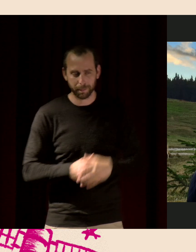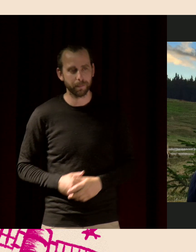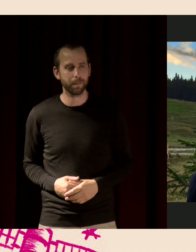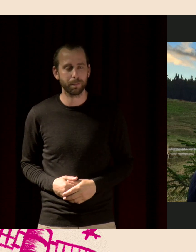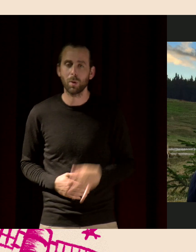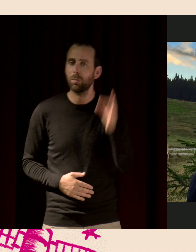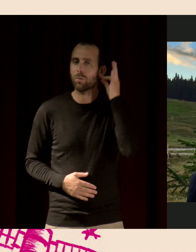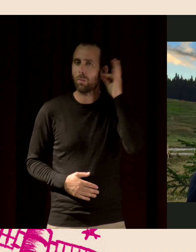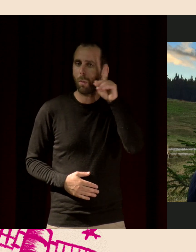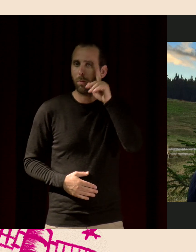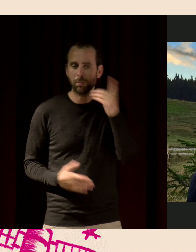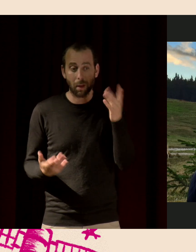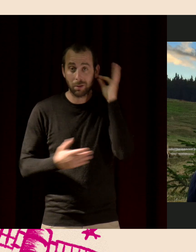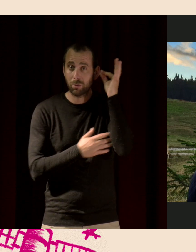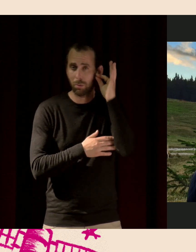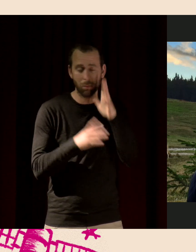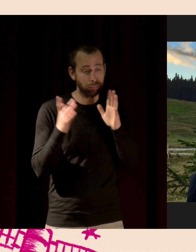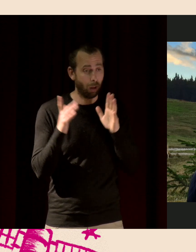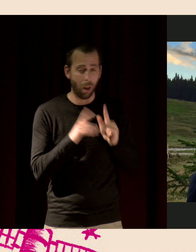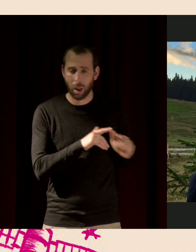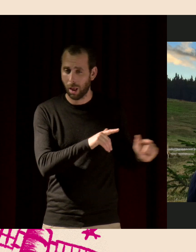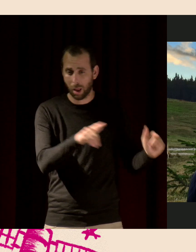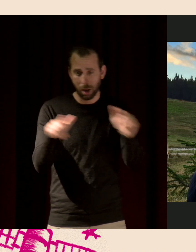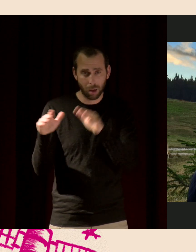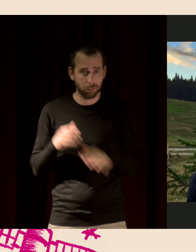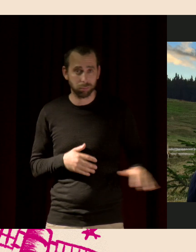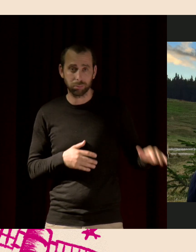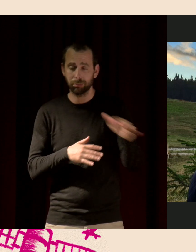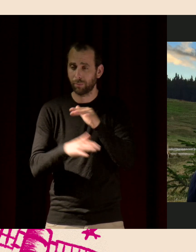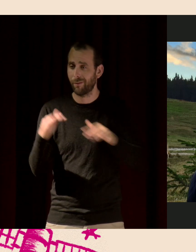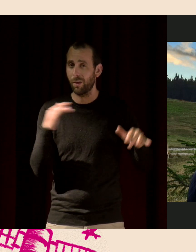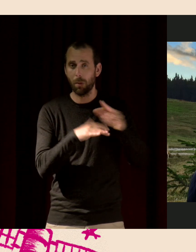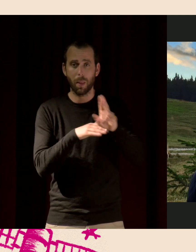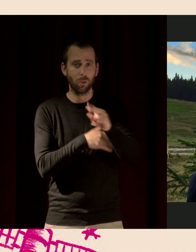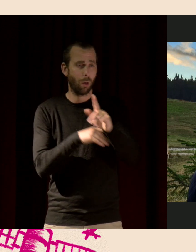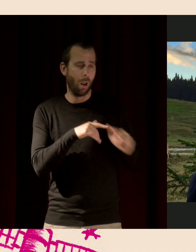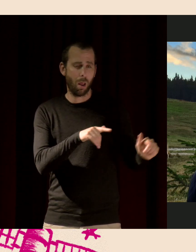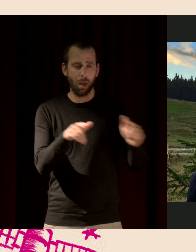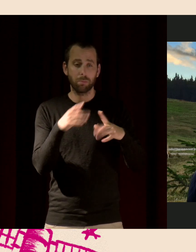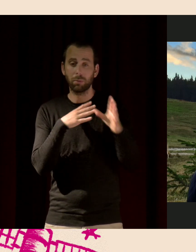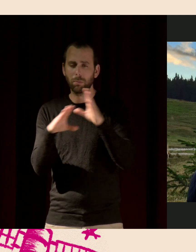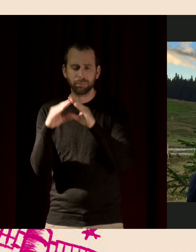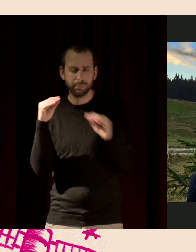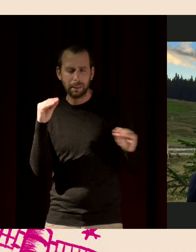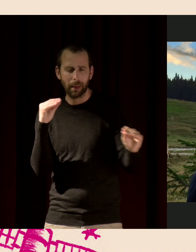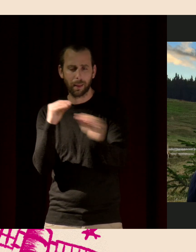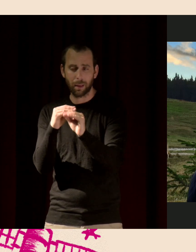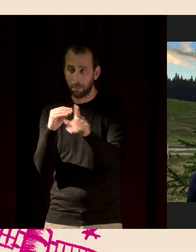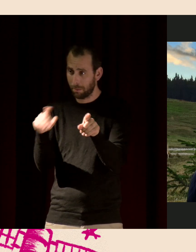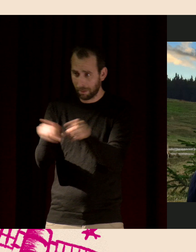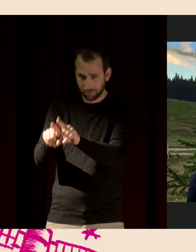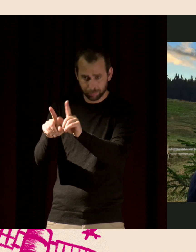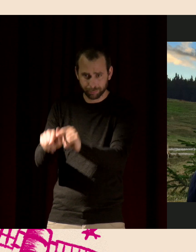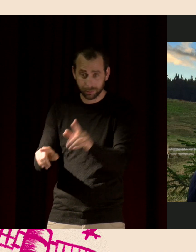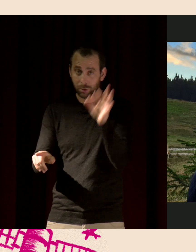est omniprésent dans quasiment tous les environnements naturels. Même dans le désert, vous pouvez avoir du son.